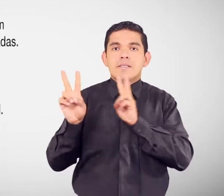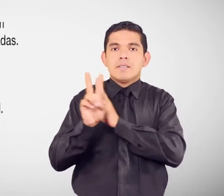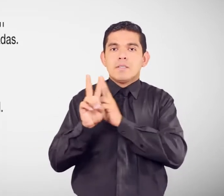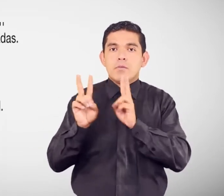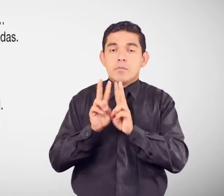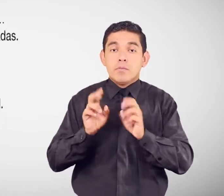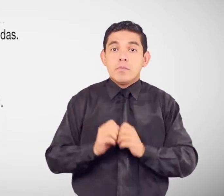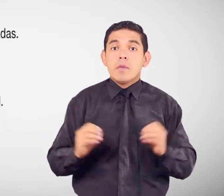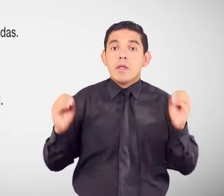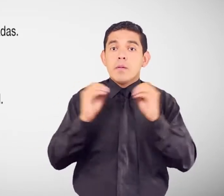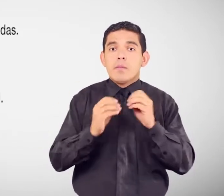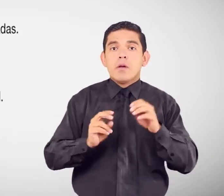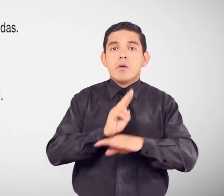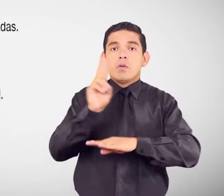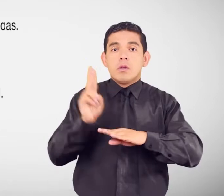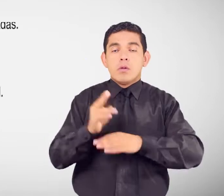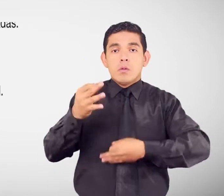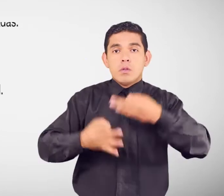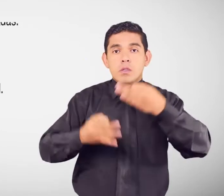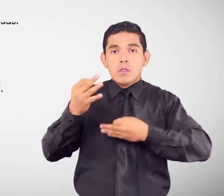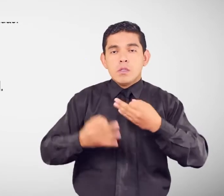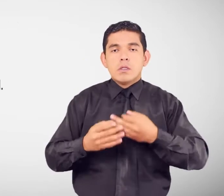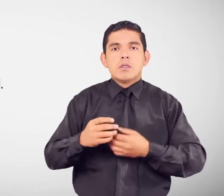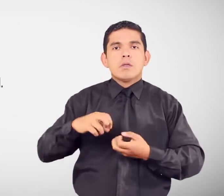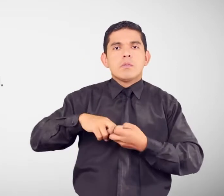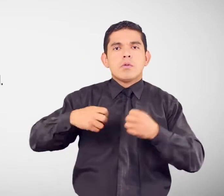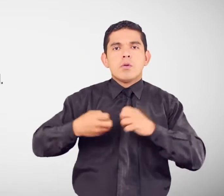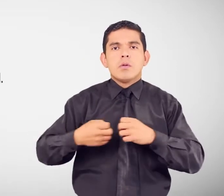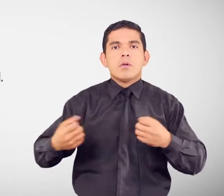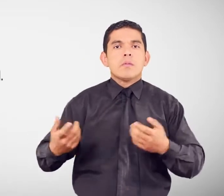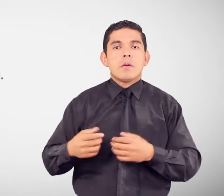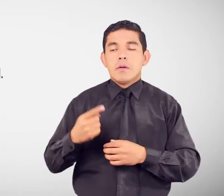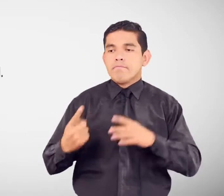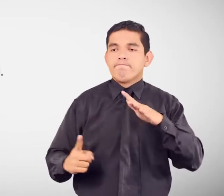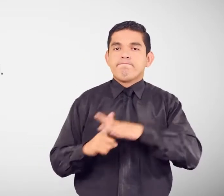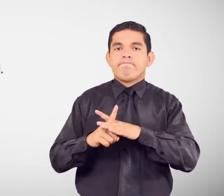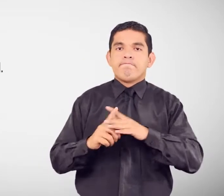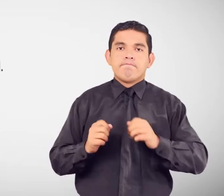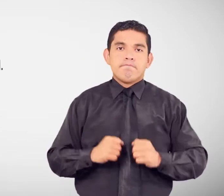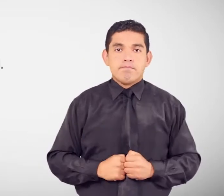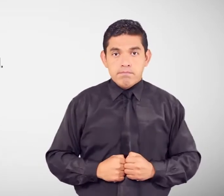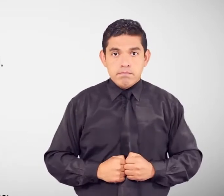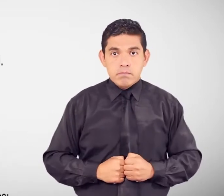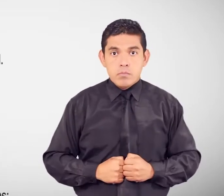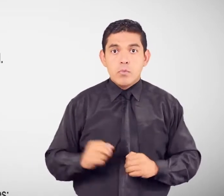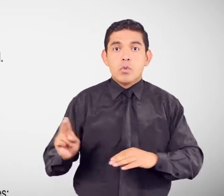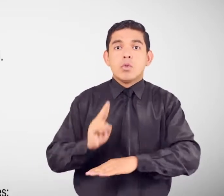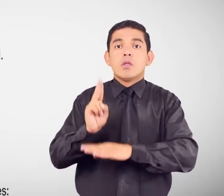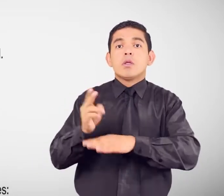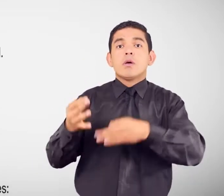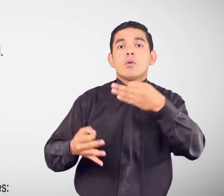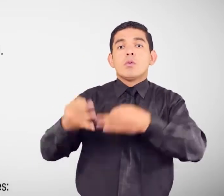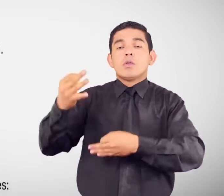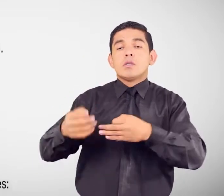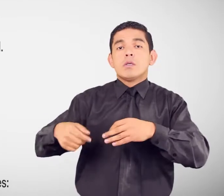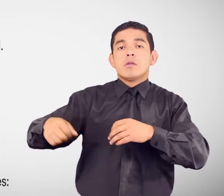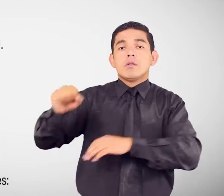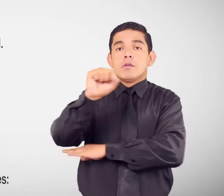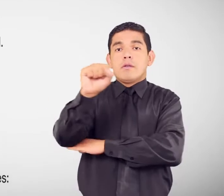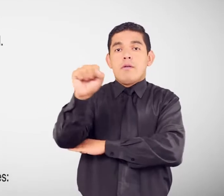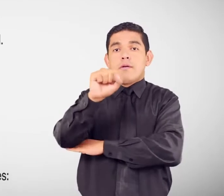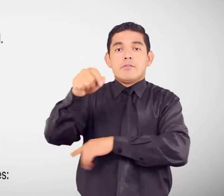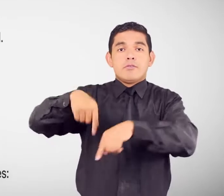Unidad judicial de delitos y contravenciones flagrantes Unidad judicial de tránsito